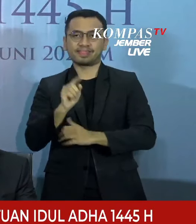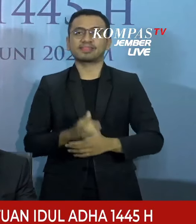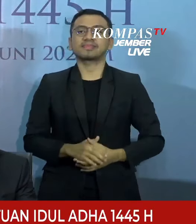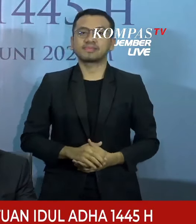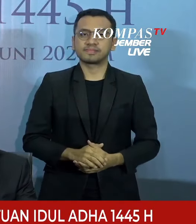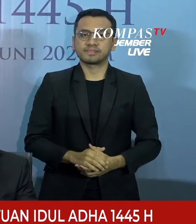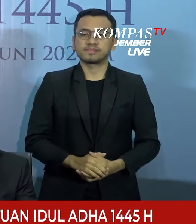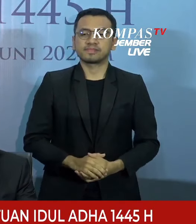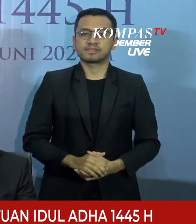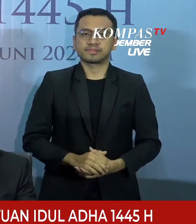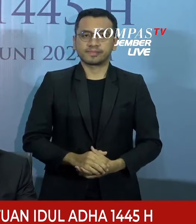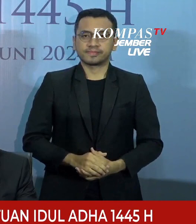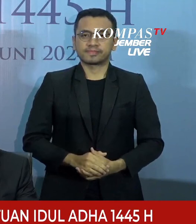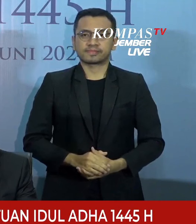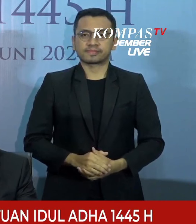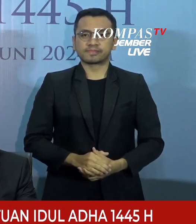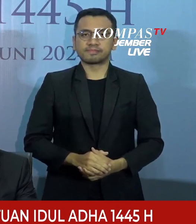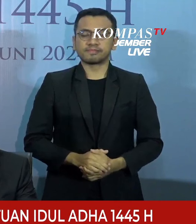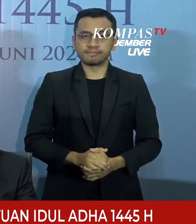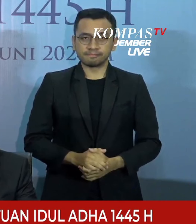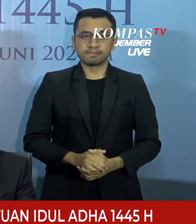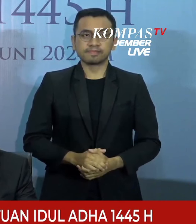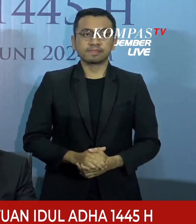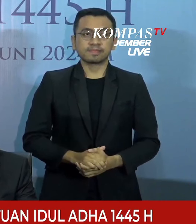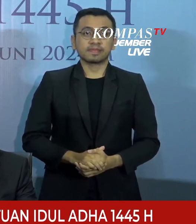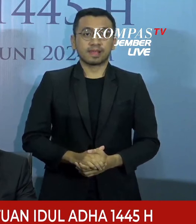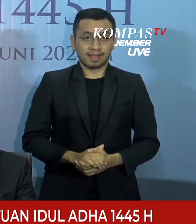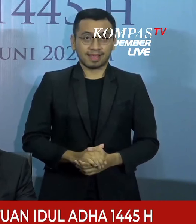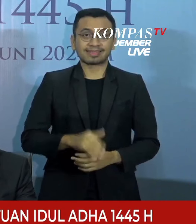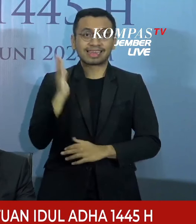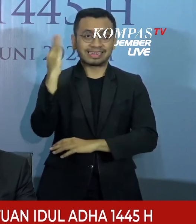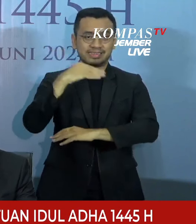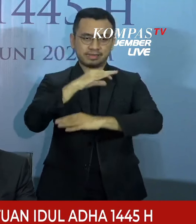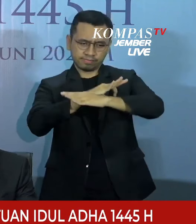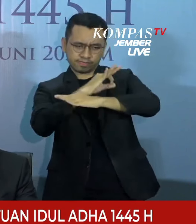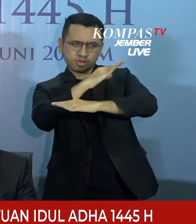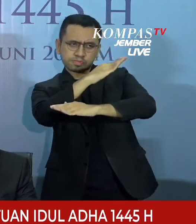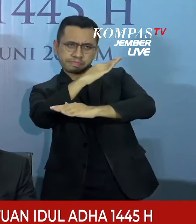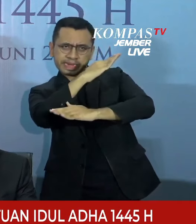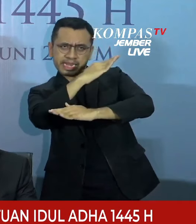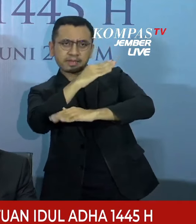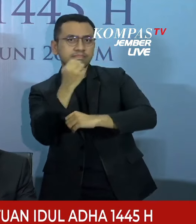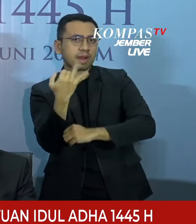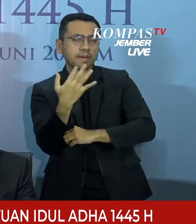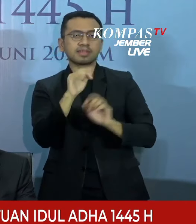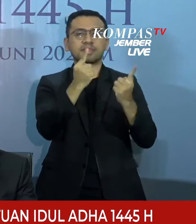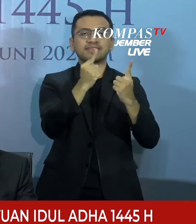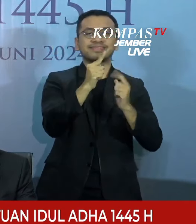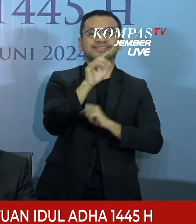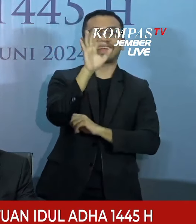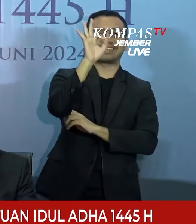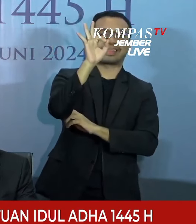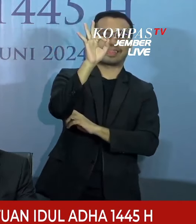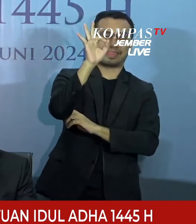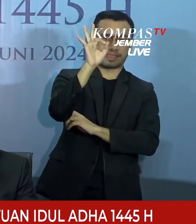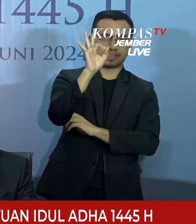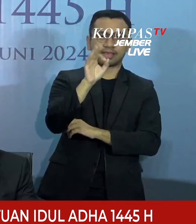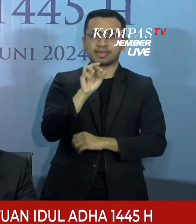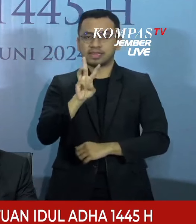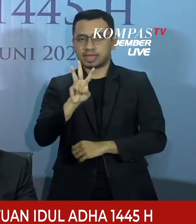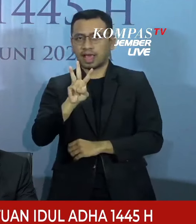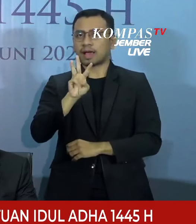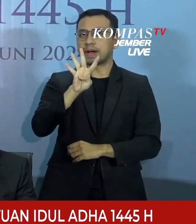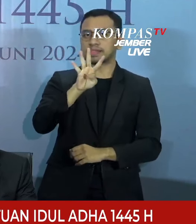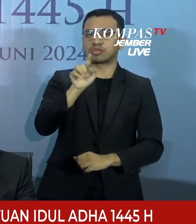Sedangkan sudut elongasinya adalah 11 derajat 34